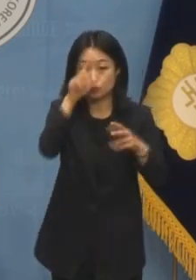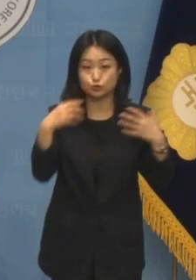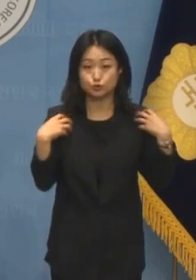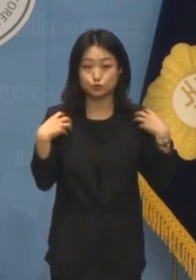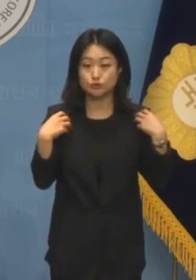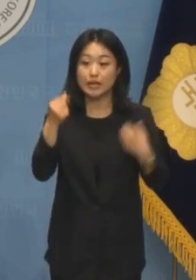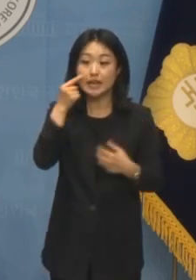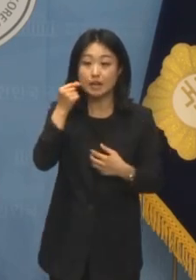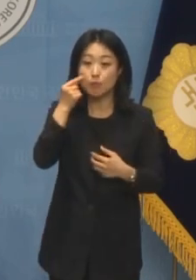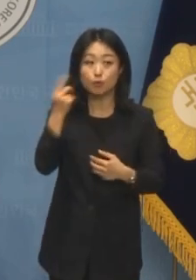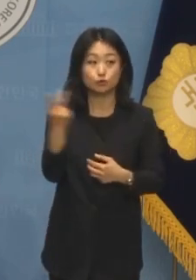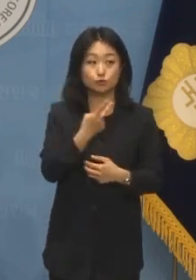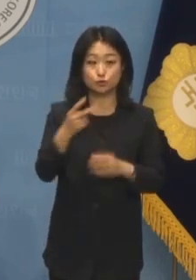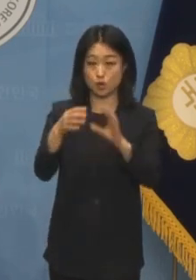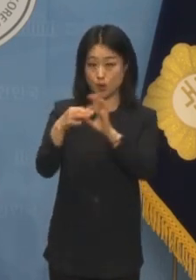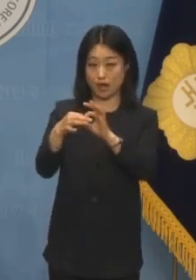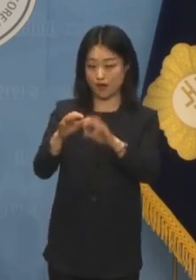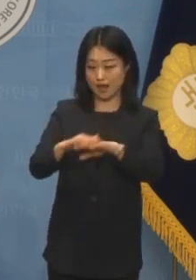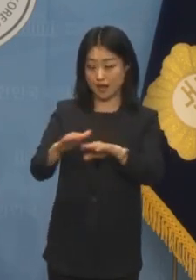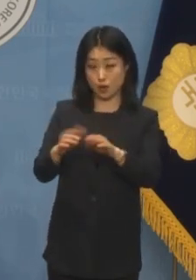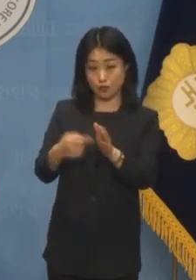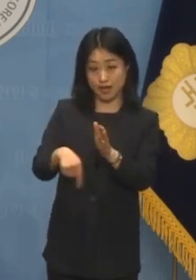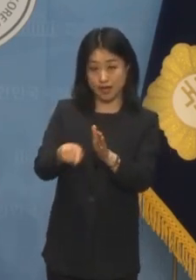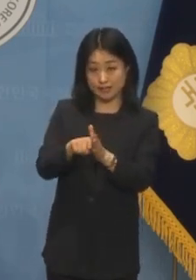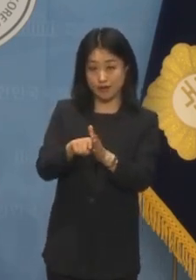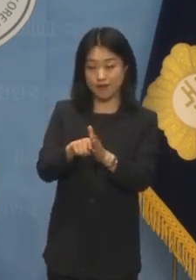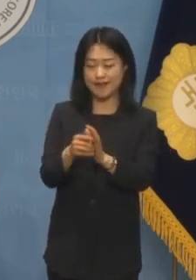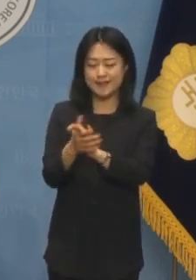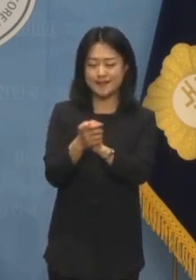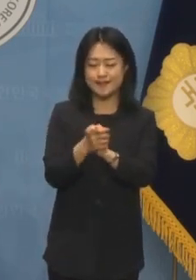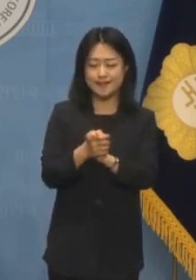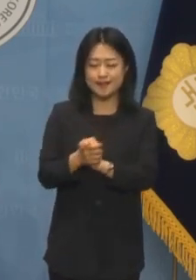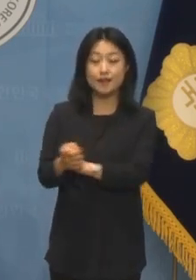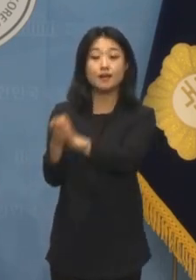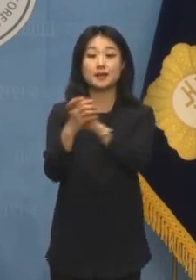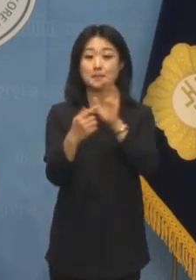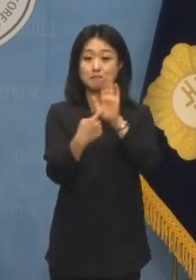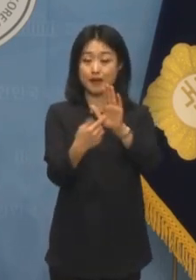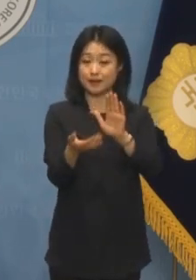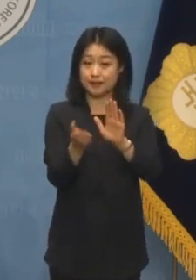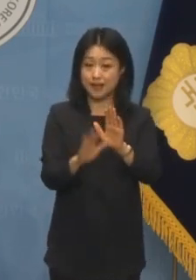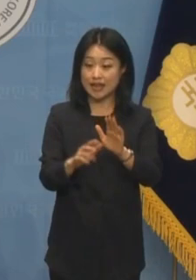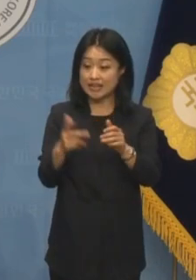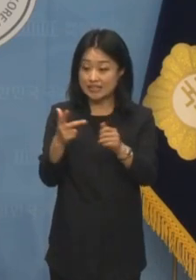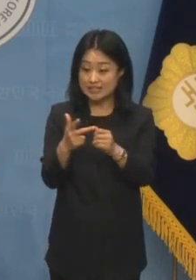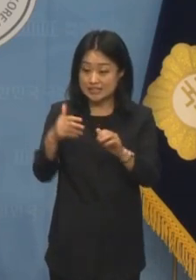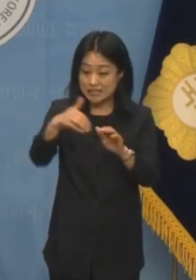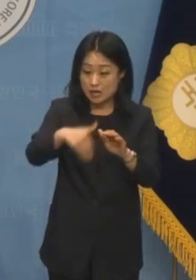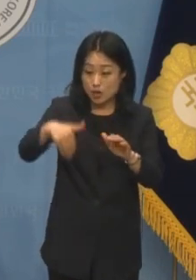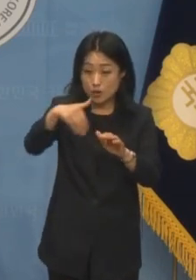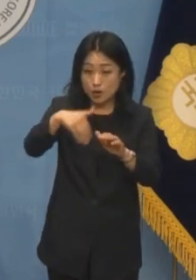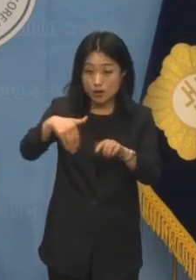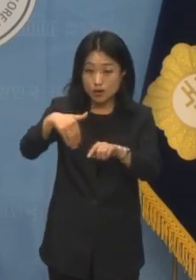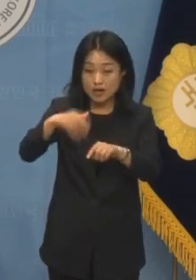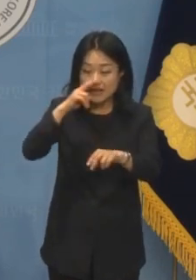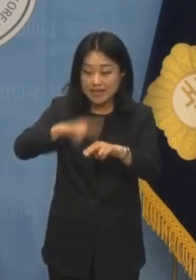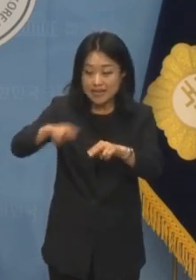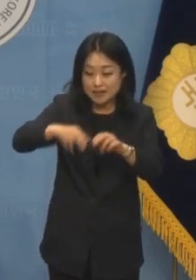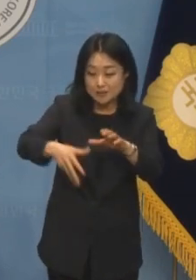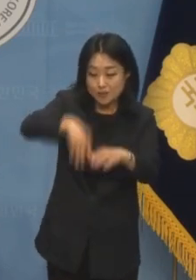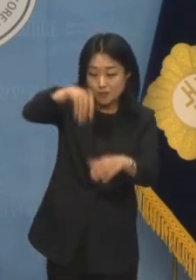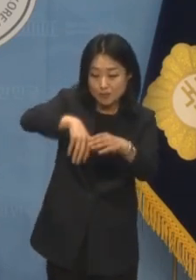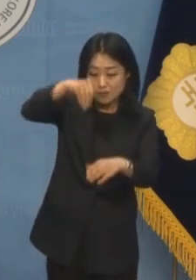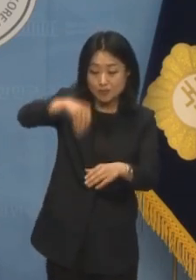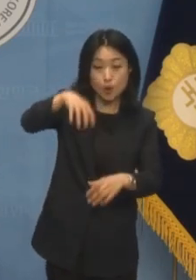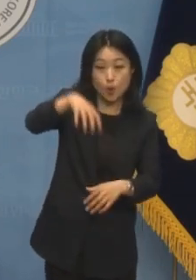일본과의 관계 개선을 대표적인 치적으로 내놓았음에도 7광구와 관련해서는 어떠한 진전도